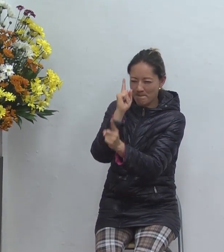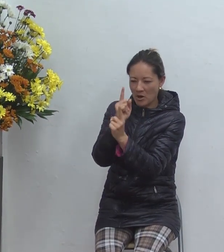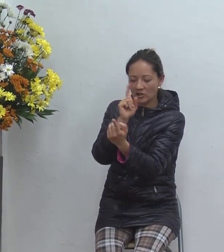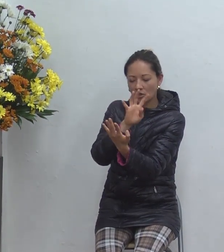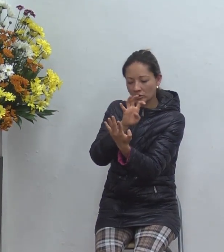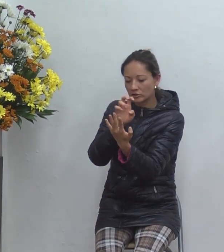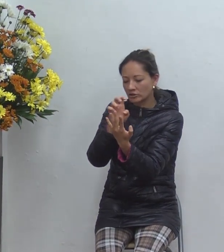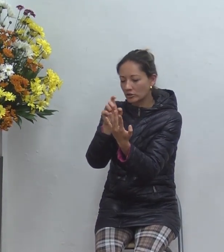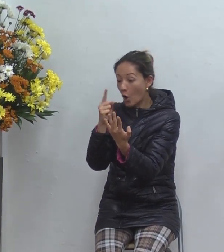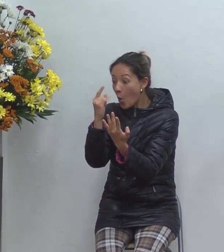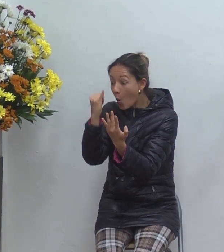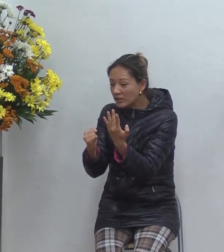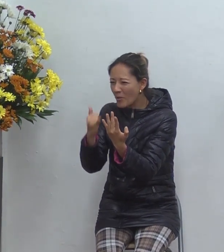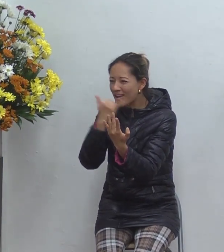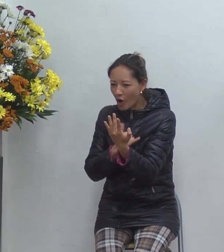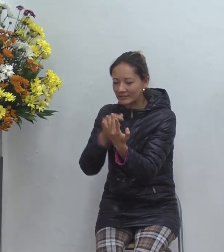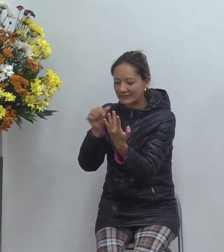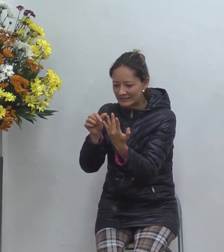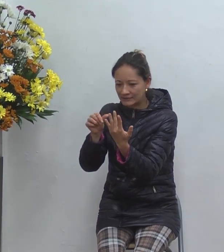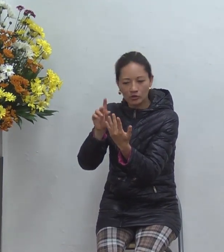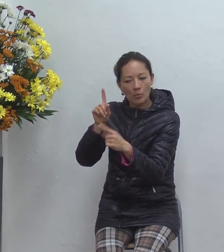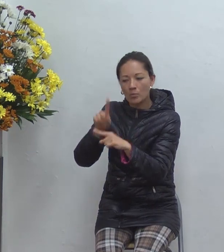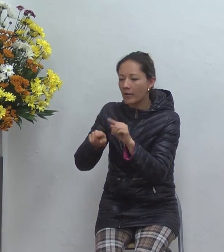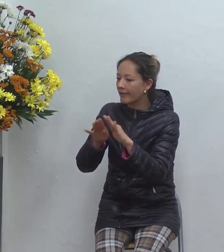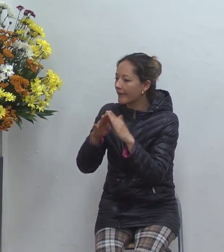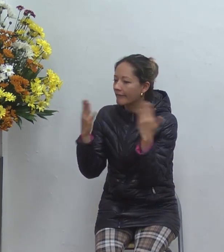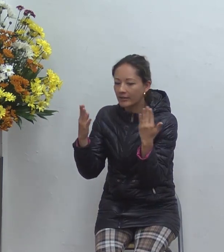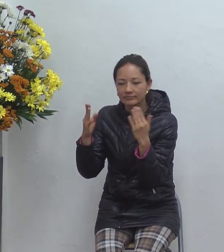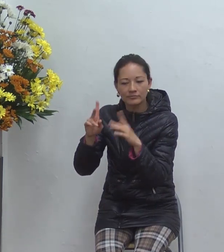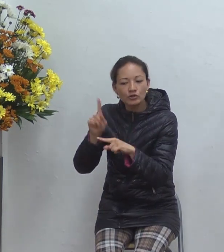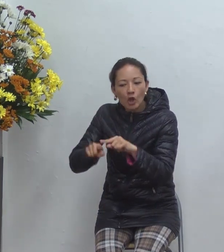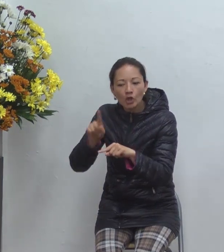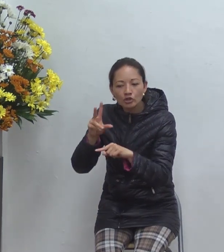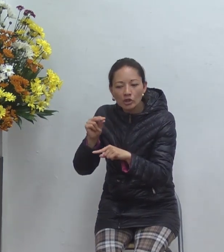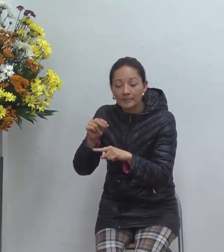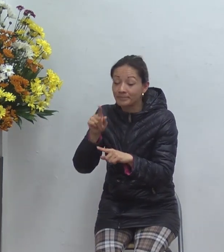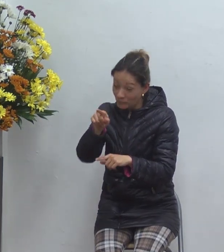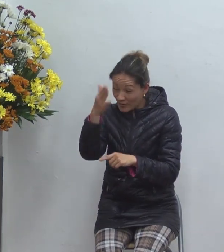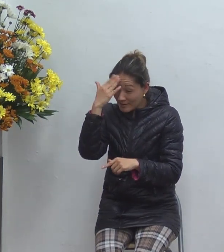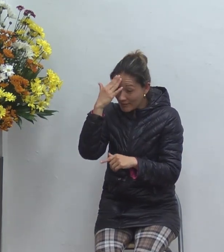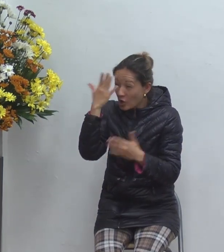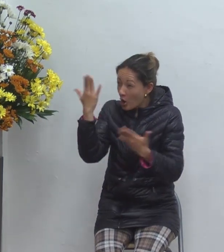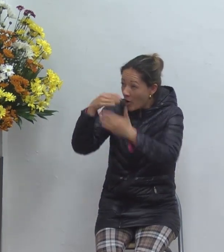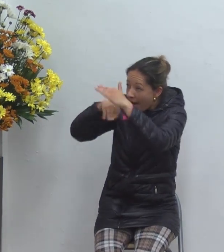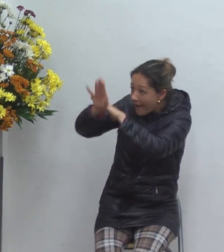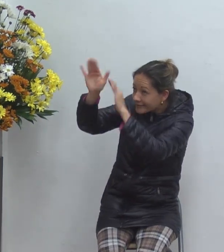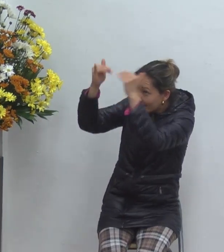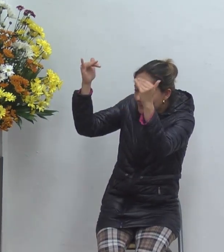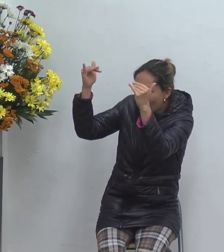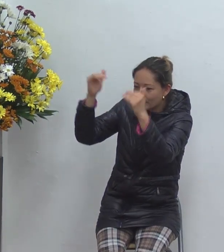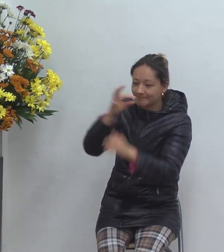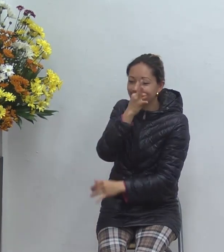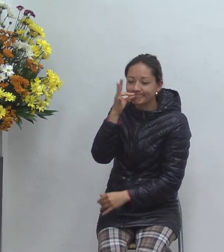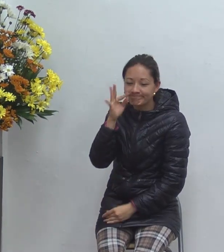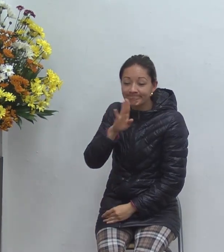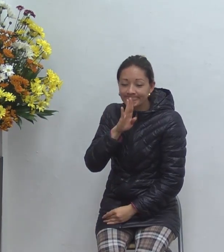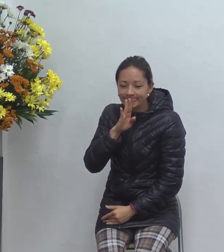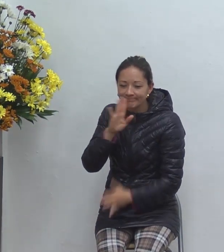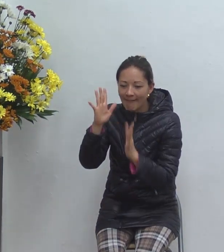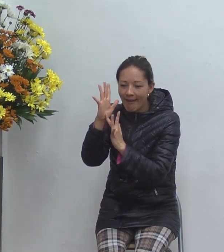pues sépalo la clave el password para entrar en el reino de los cielos solamente tiene cinco letras y es que